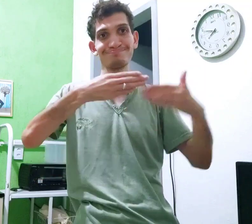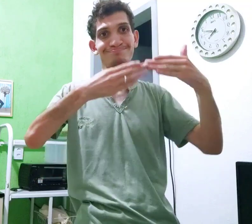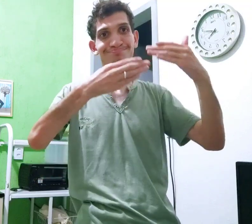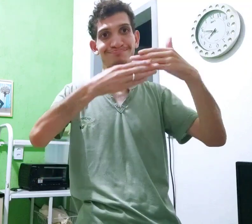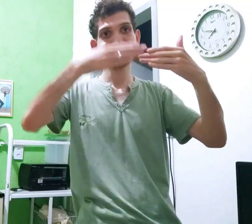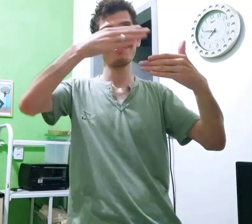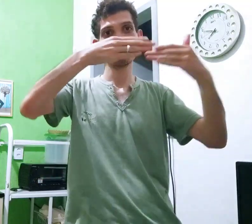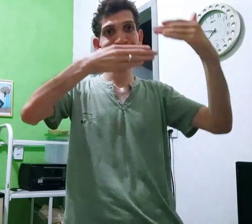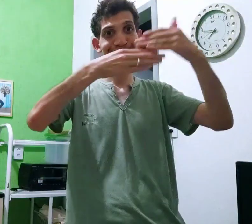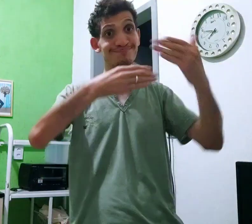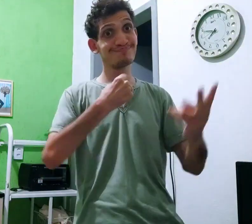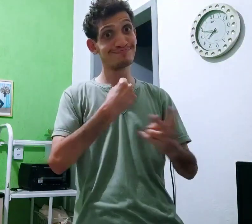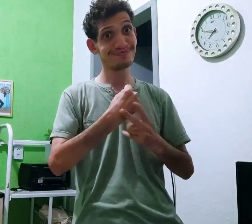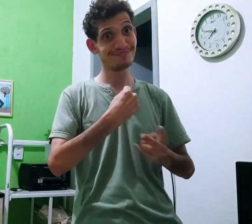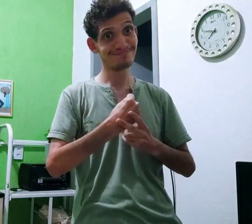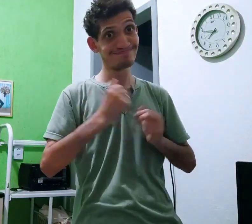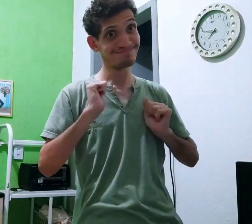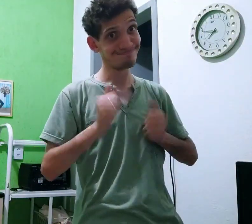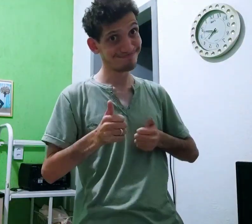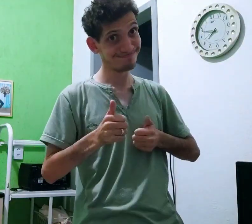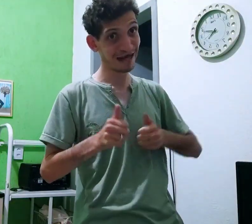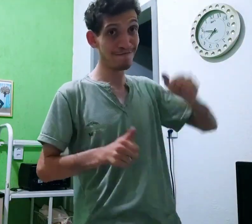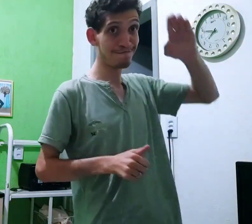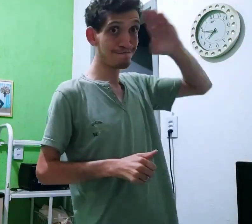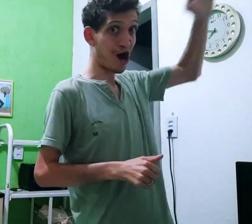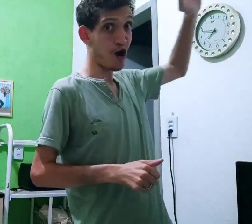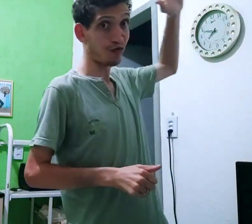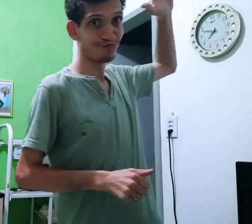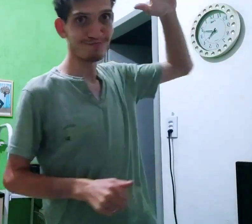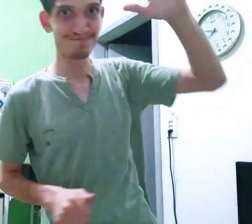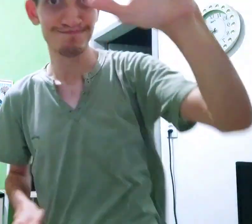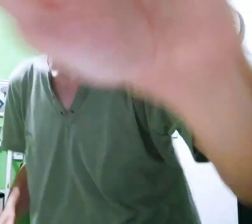mais o verbo Construir com tesouro Tá bom? VAMO!